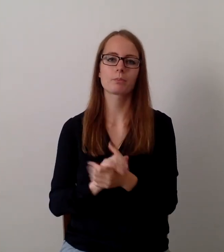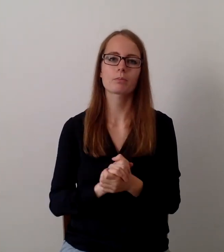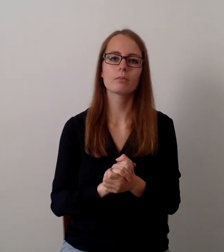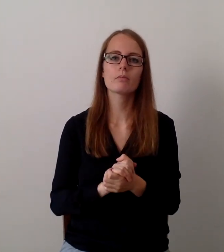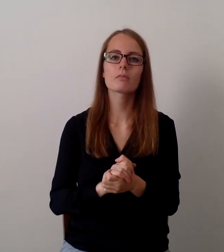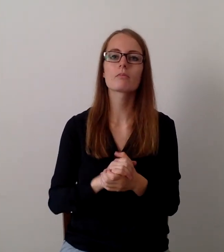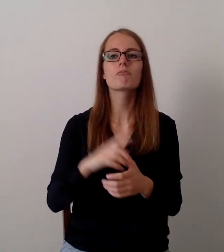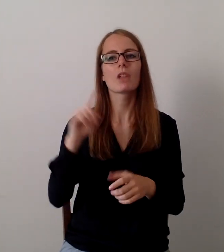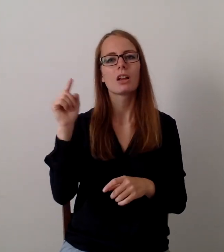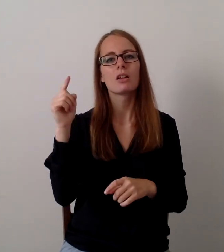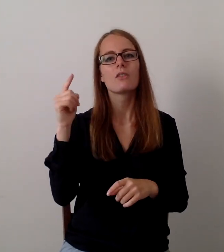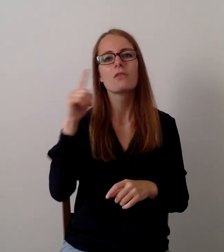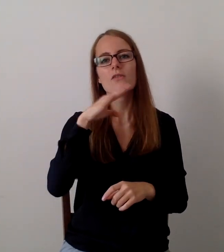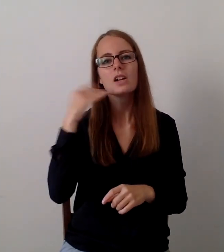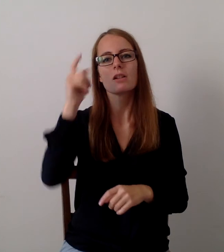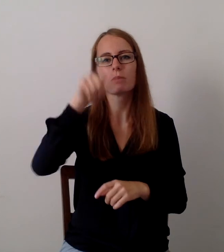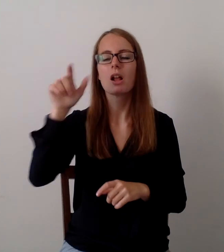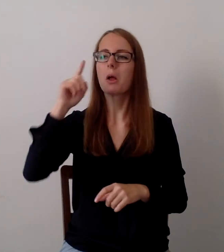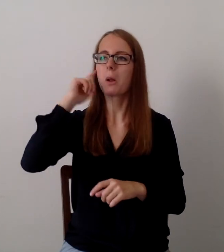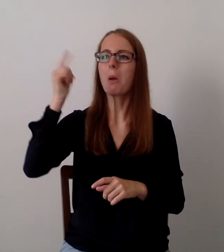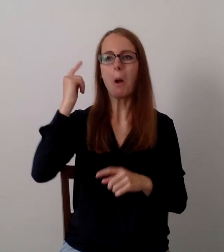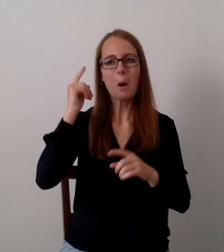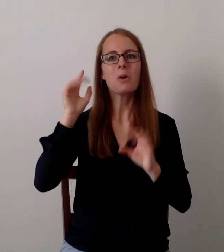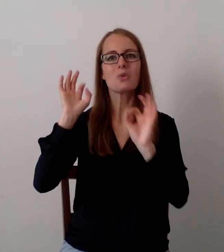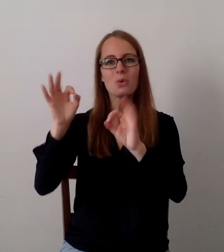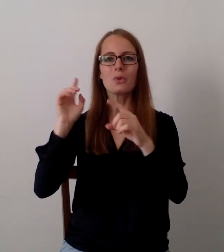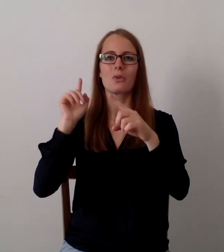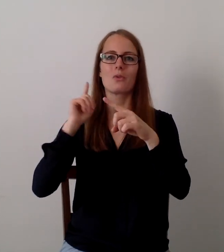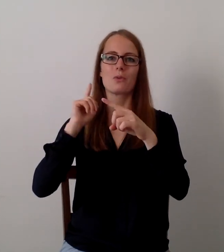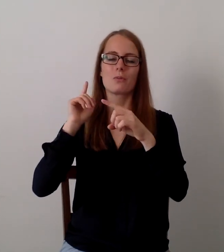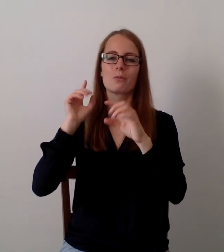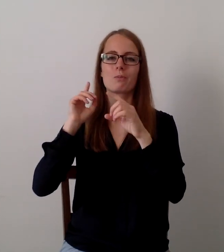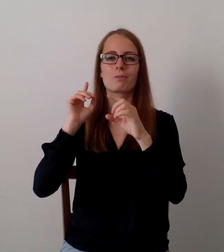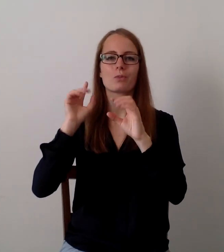wir tun damit etwas Gutes, die würden da meines Erachtens vorschlägen.